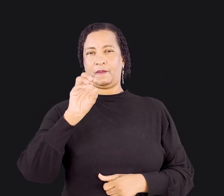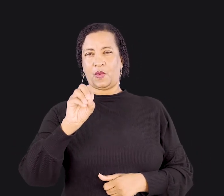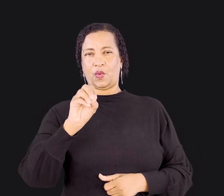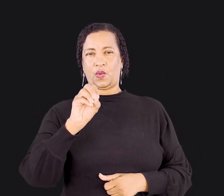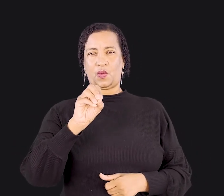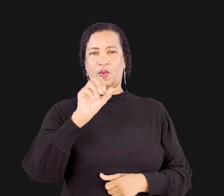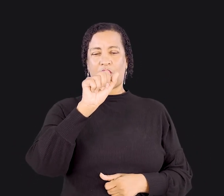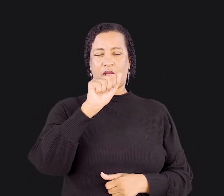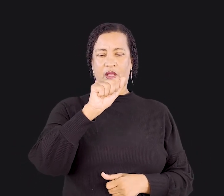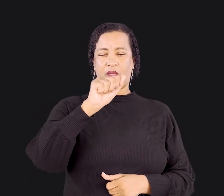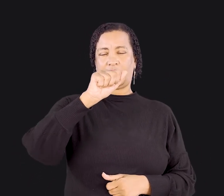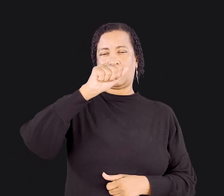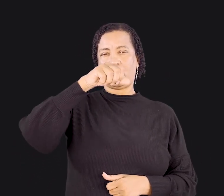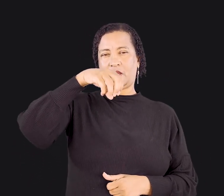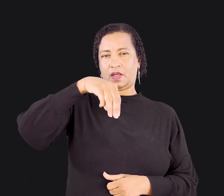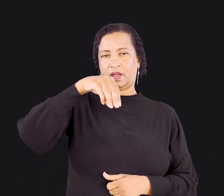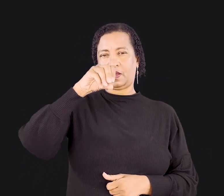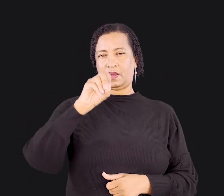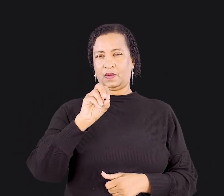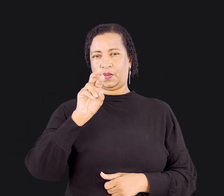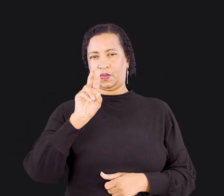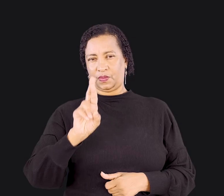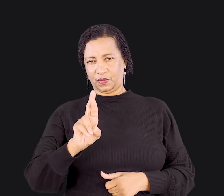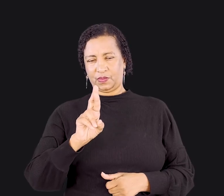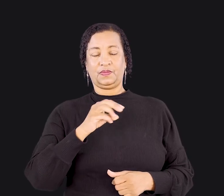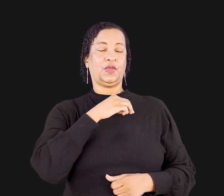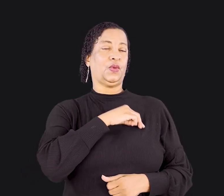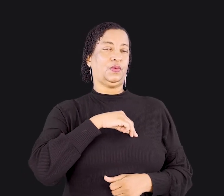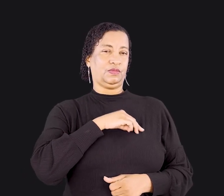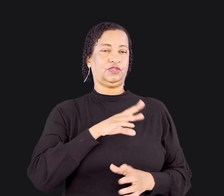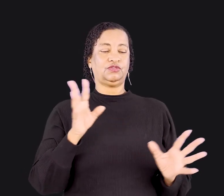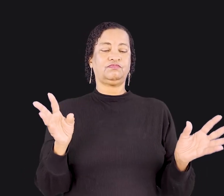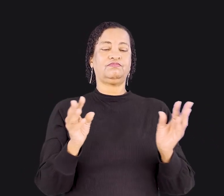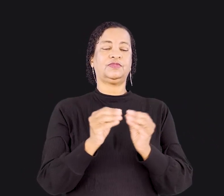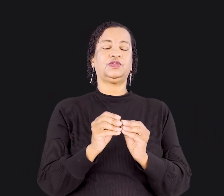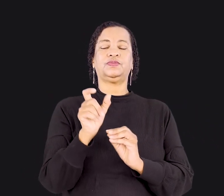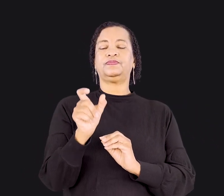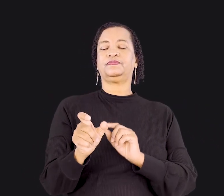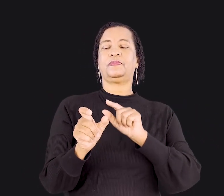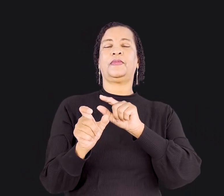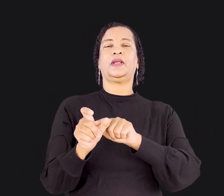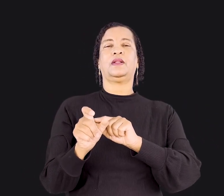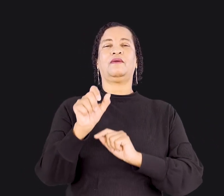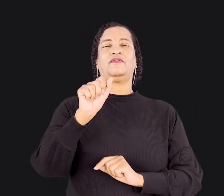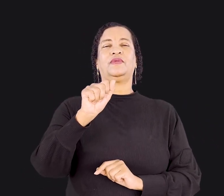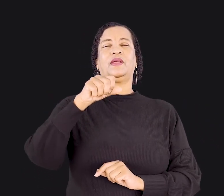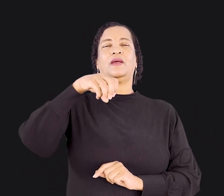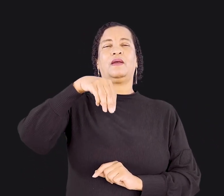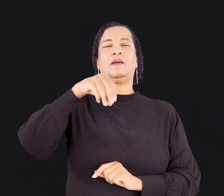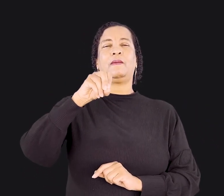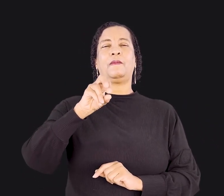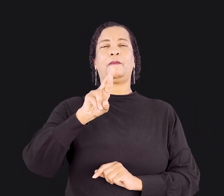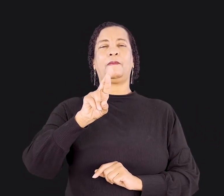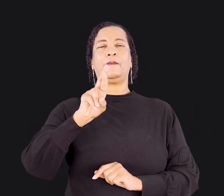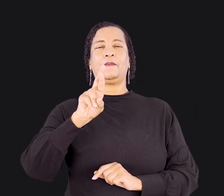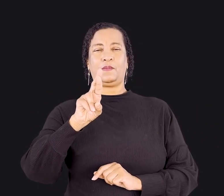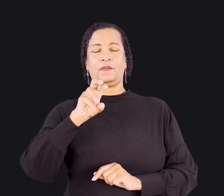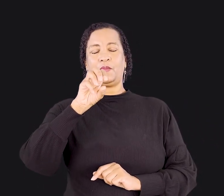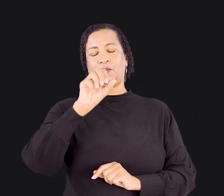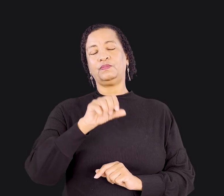-R Amor Seu ministério se resume a esta palavra. Todos os capítulos desta carta